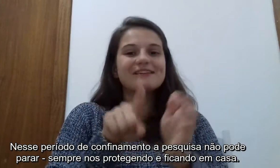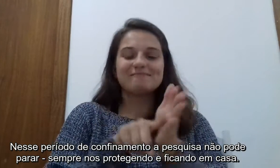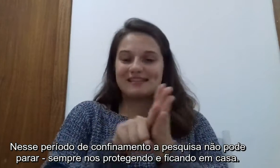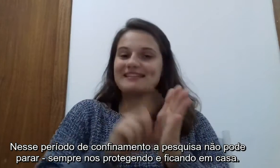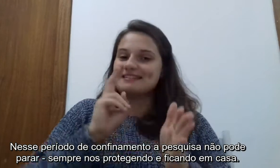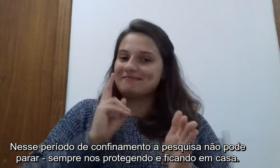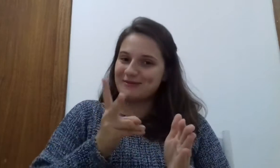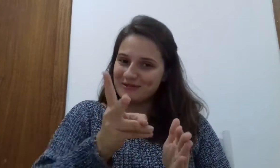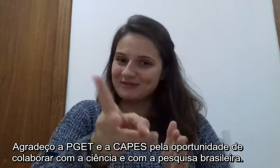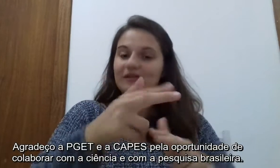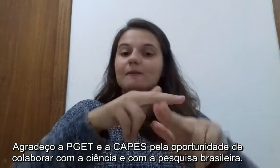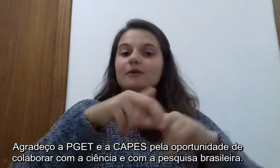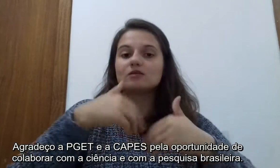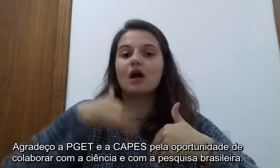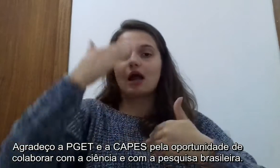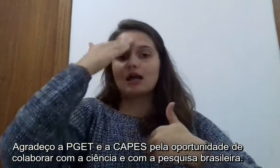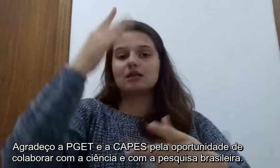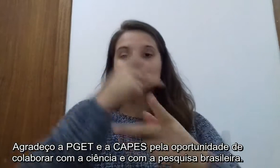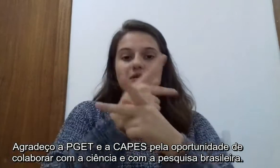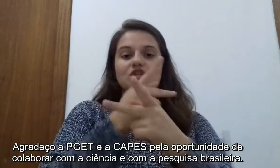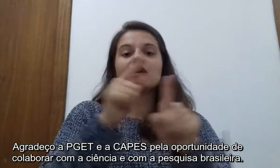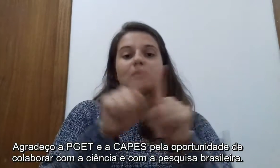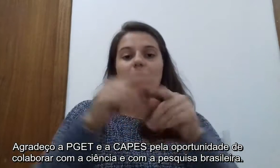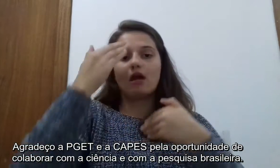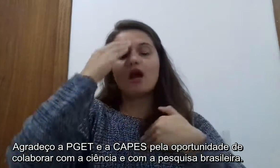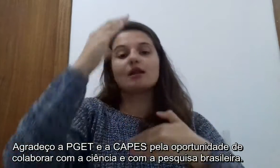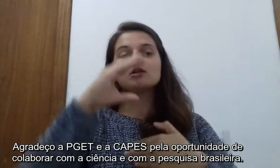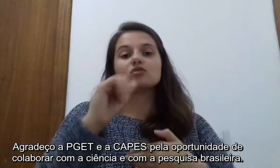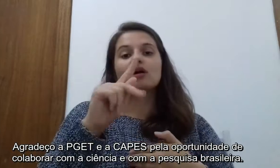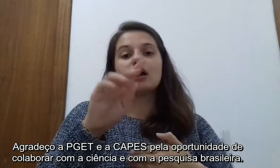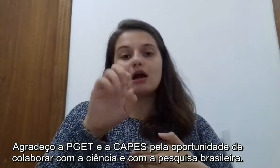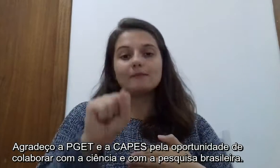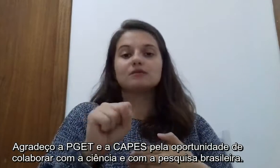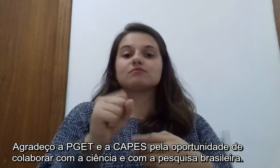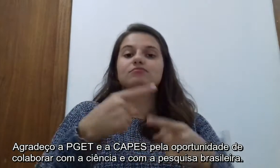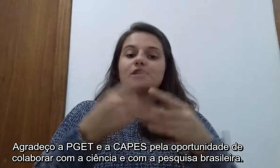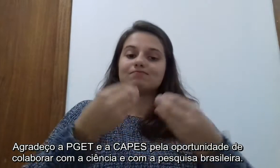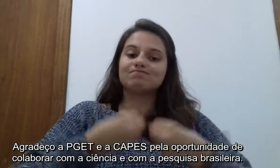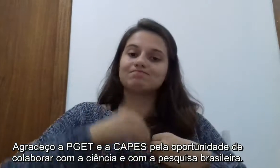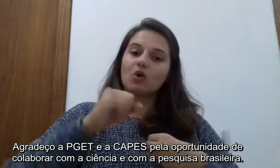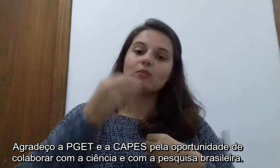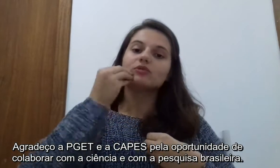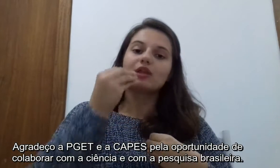Agradeço a PGET e a CAPES pela oportunidade de colaborar com a ciência e com a pesquisa brasileira.